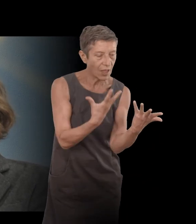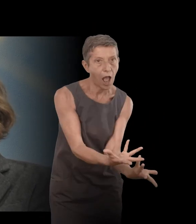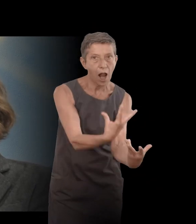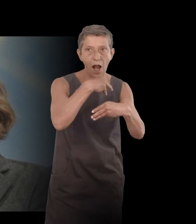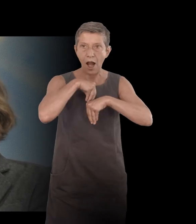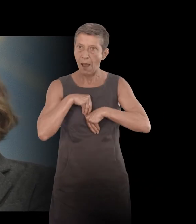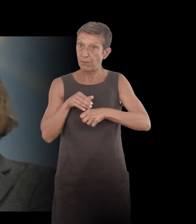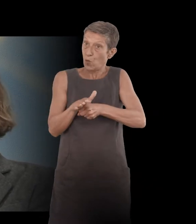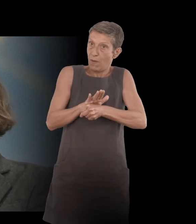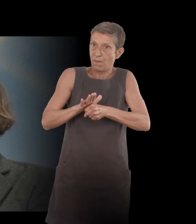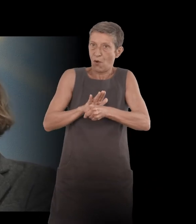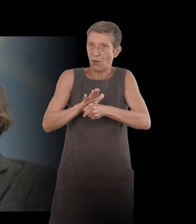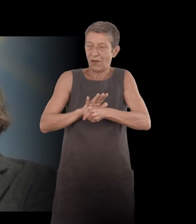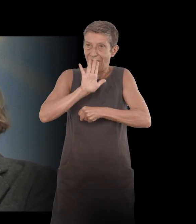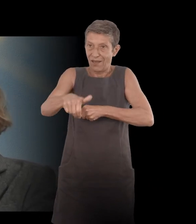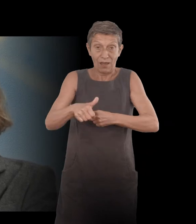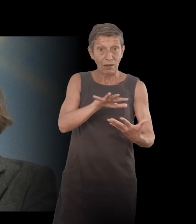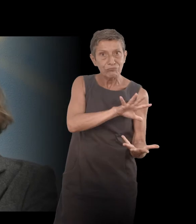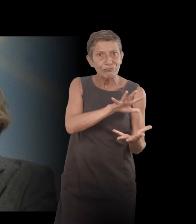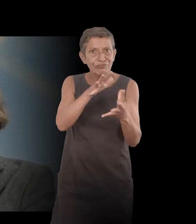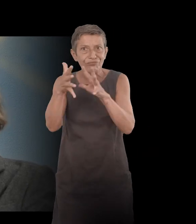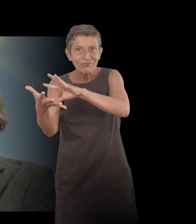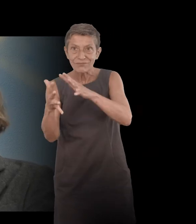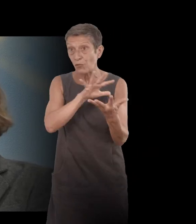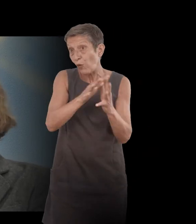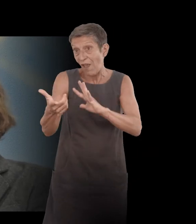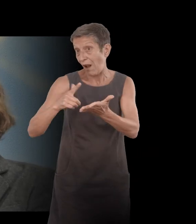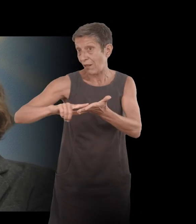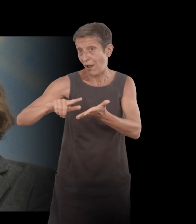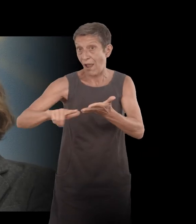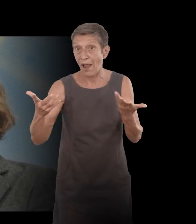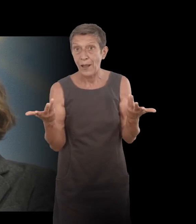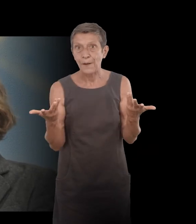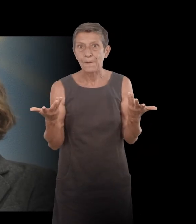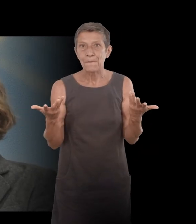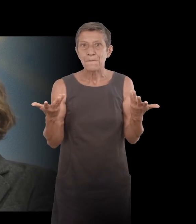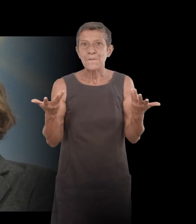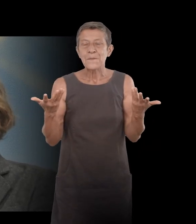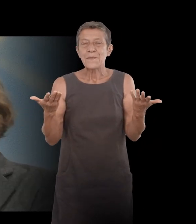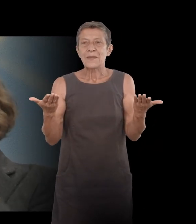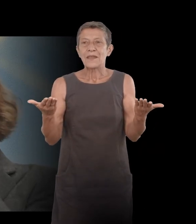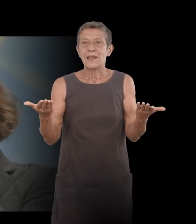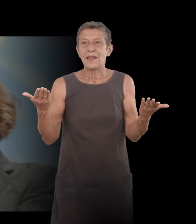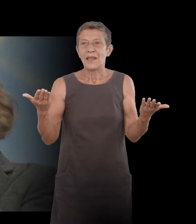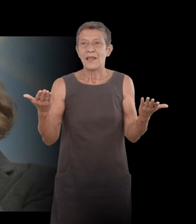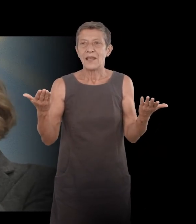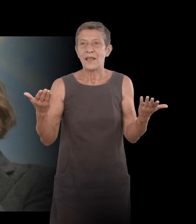Et il est devenu autre chose. Il est devenu littérature. Et c'était... Je pense que c'est un des premiers textes que j'ai écrits.